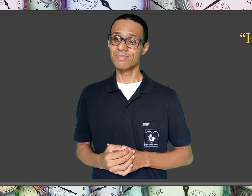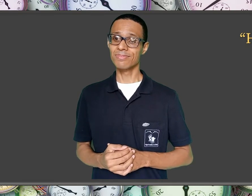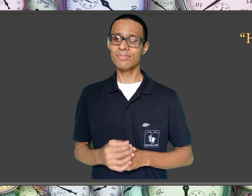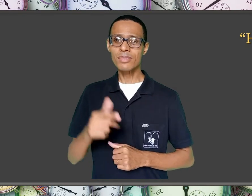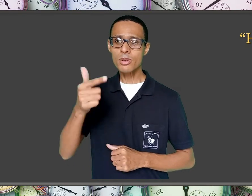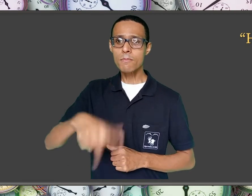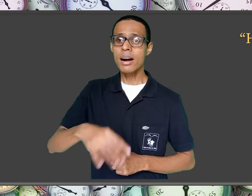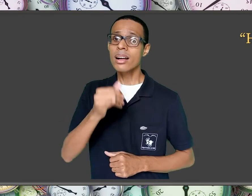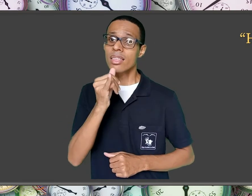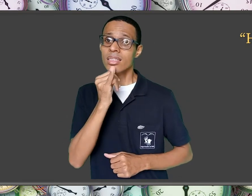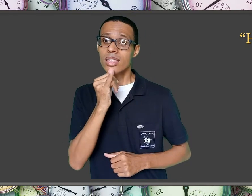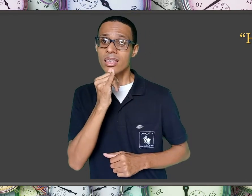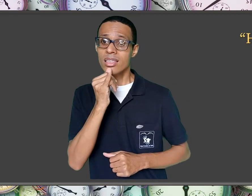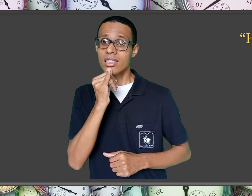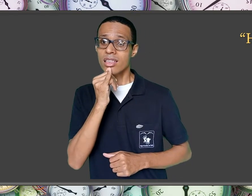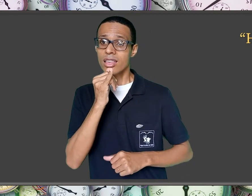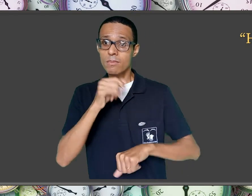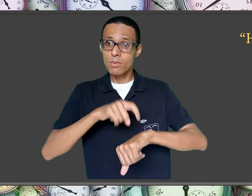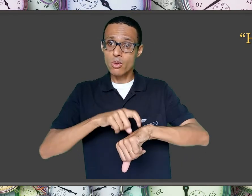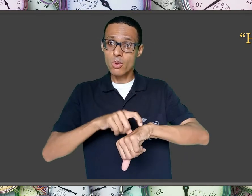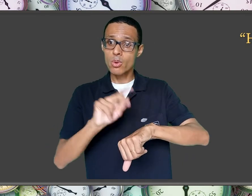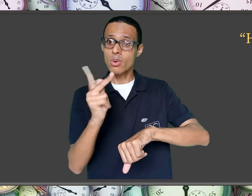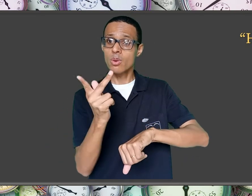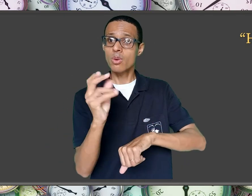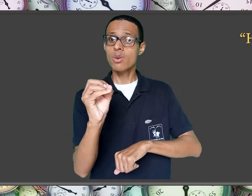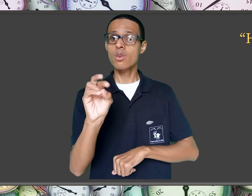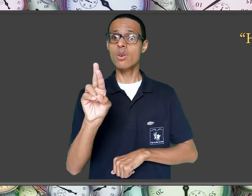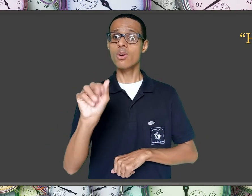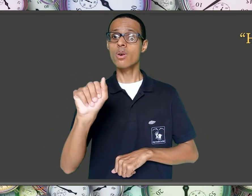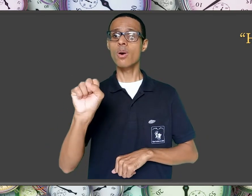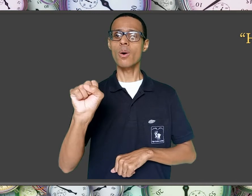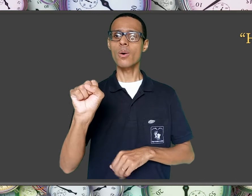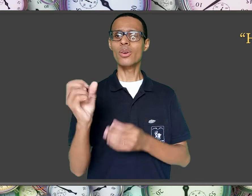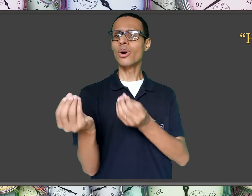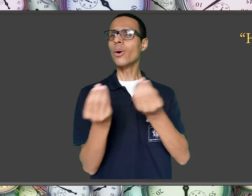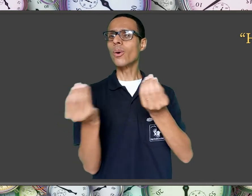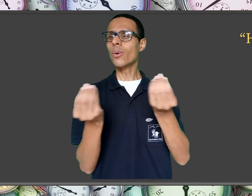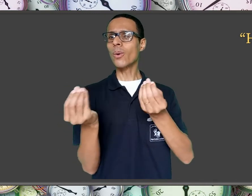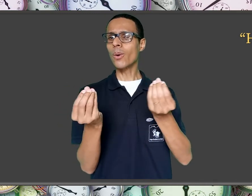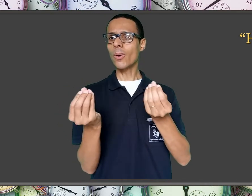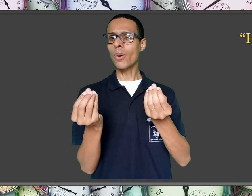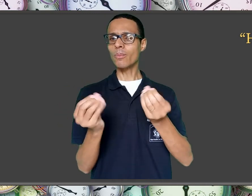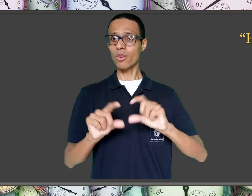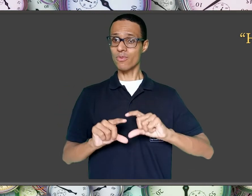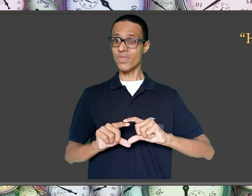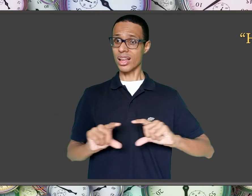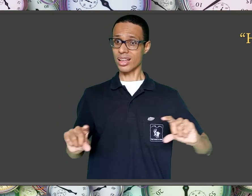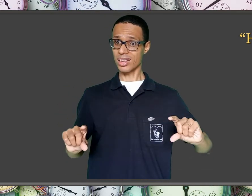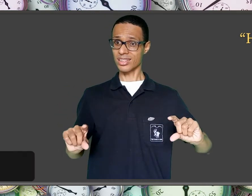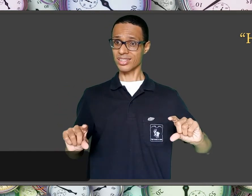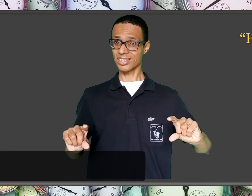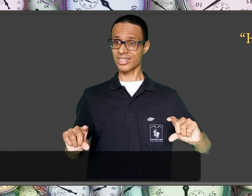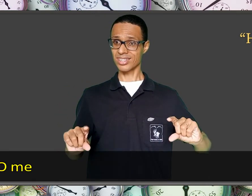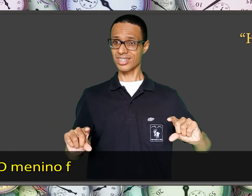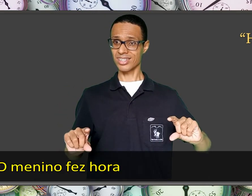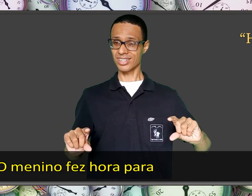Usarei outro exemplo para a hora, no sentido de fazer hora, no sentido de